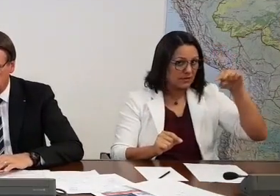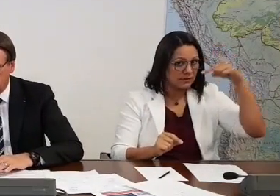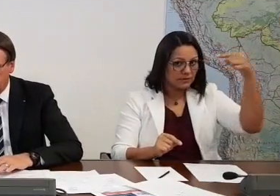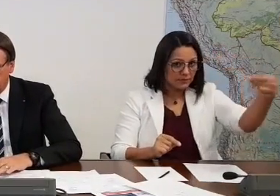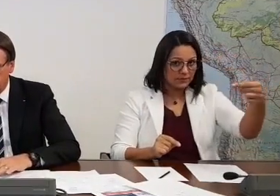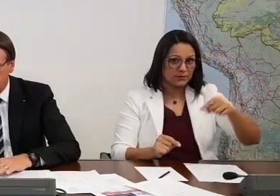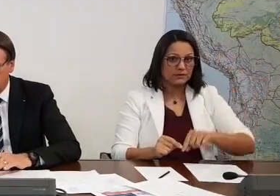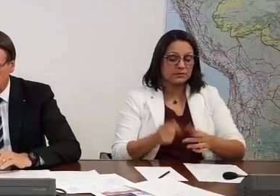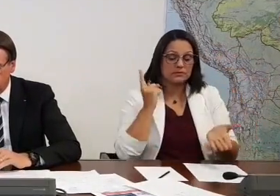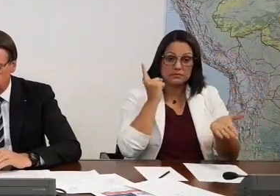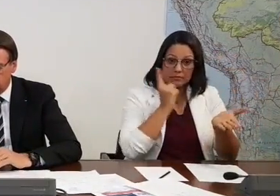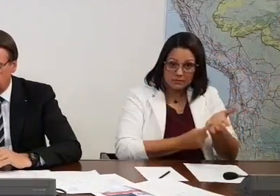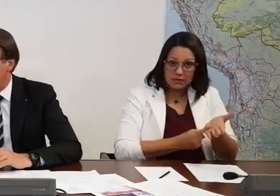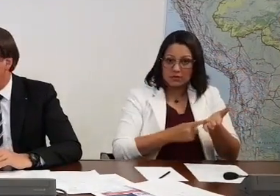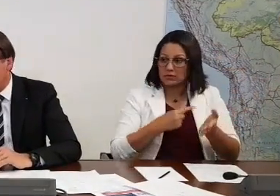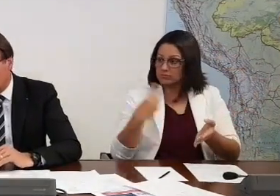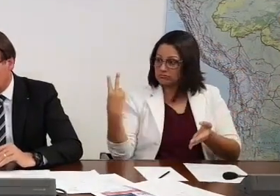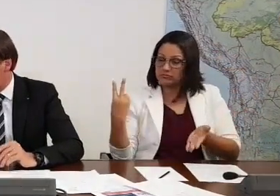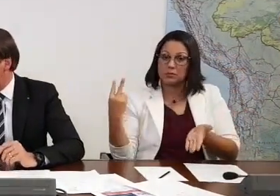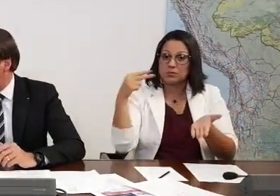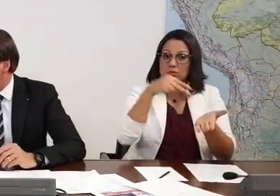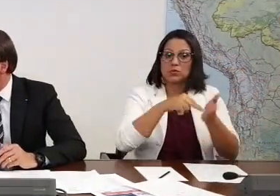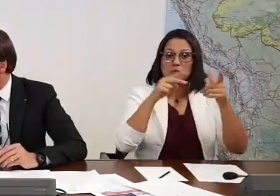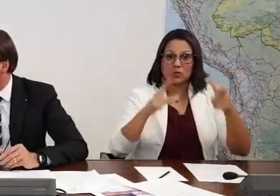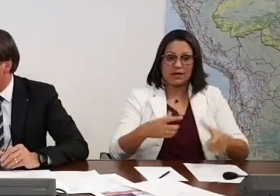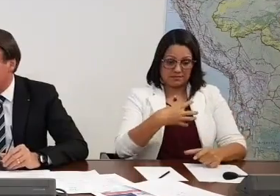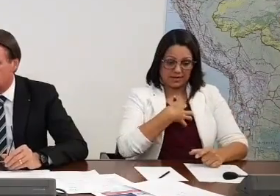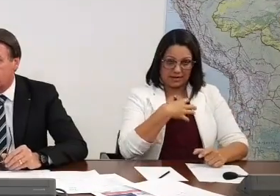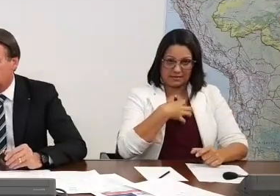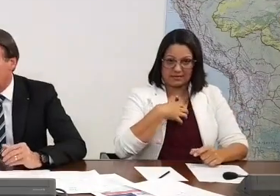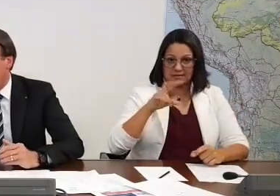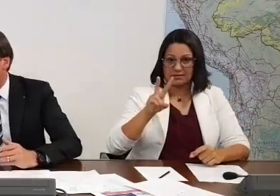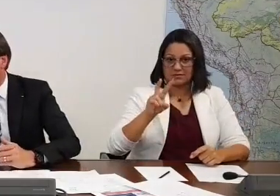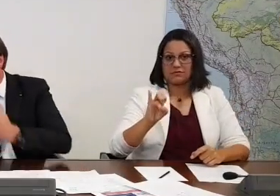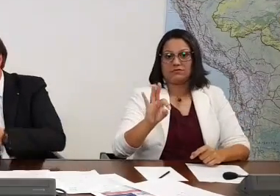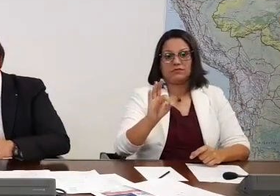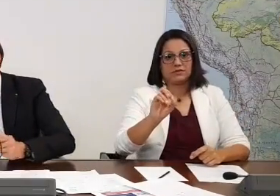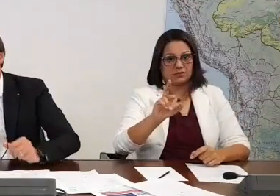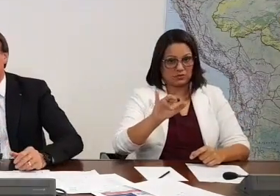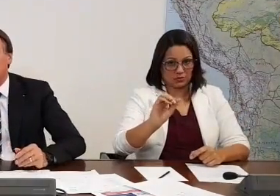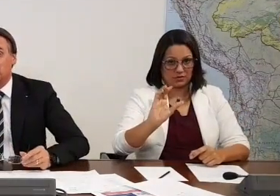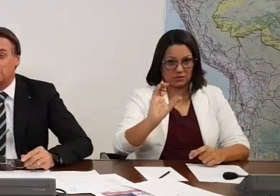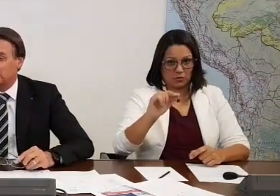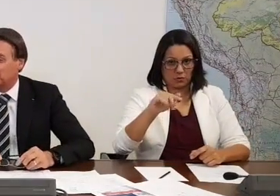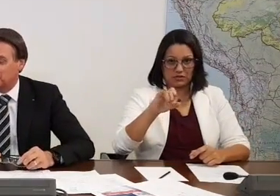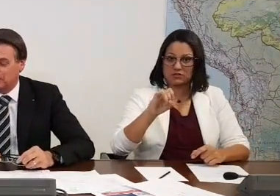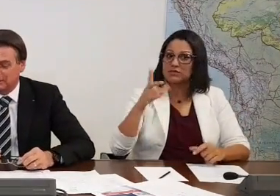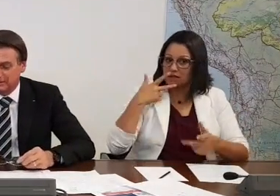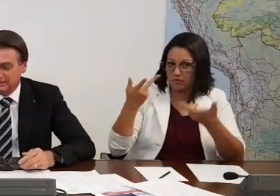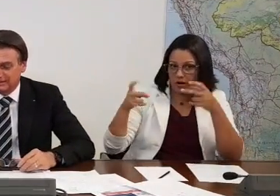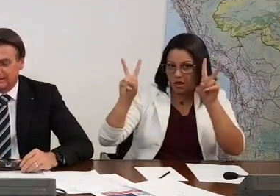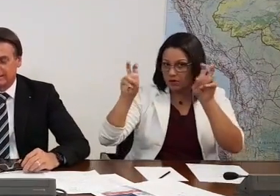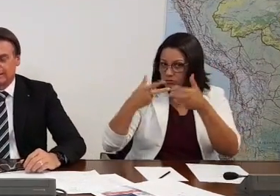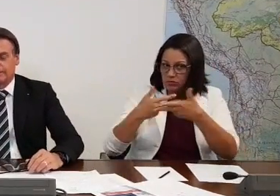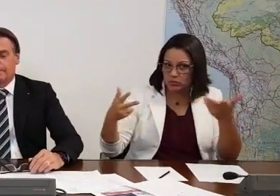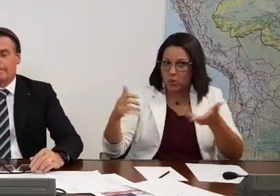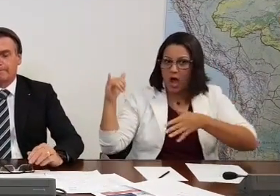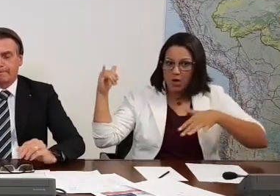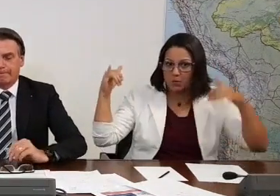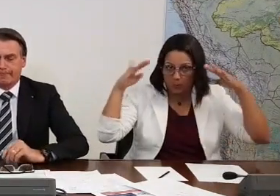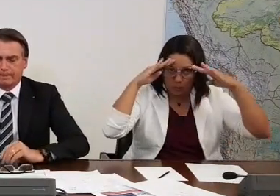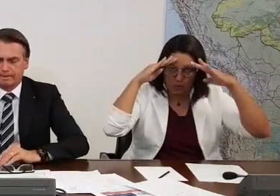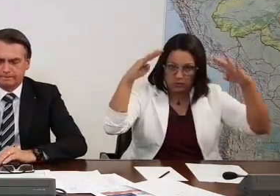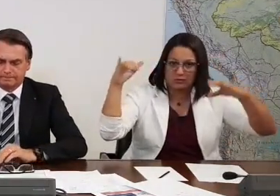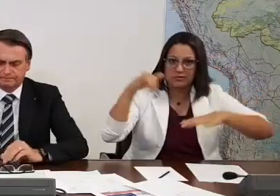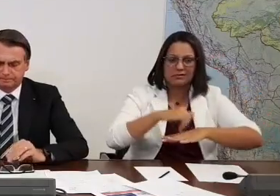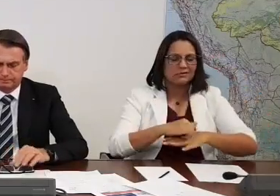Está previsto, nós estávamos em Vitória da Conquista, Bahia, inauguração do aeroporto. Você tem que falar sobre isso, Terciso. Uma alegria muito